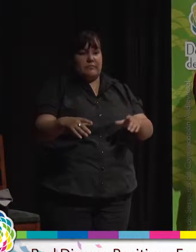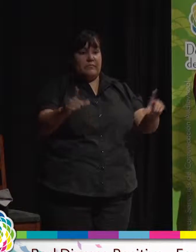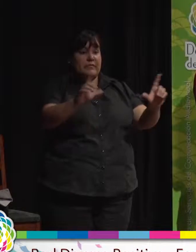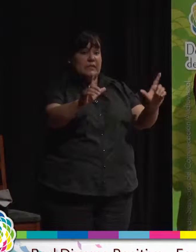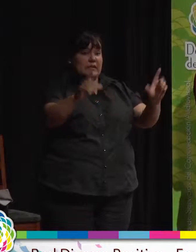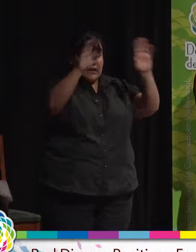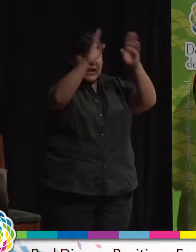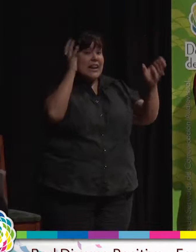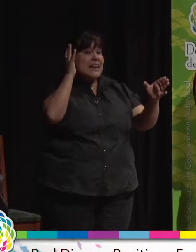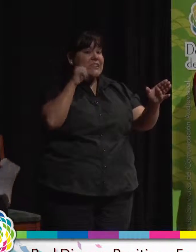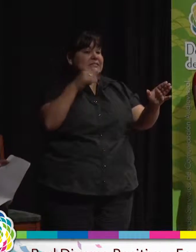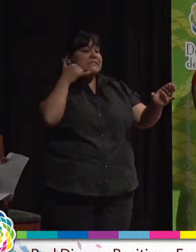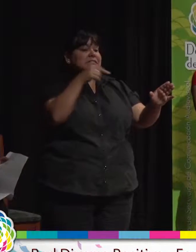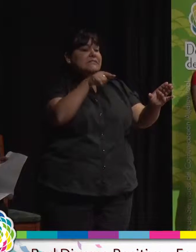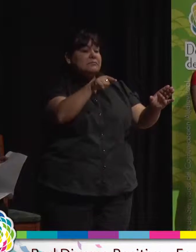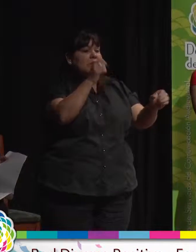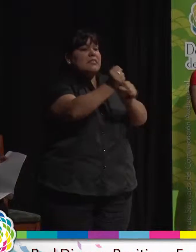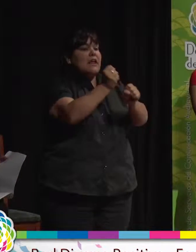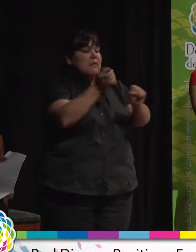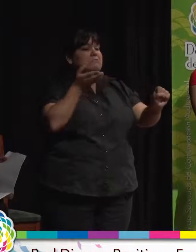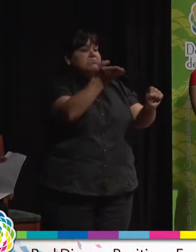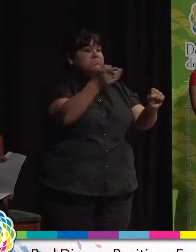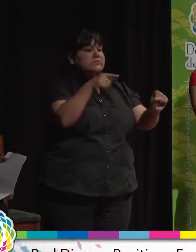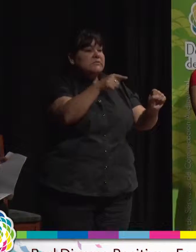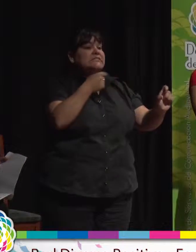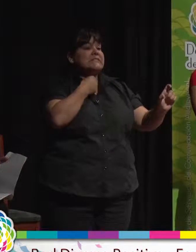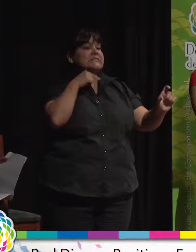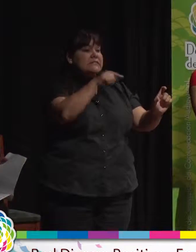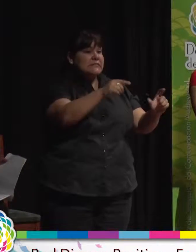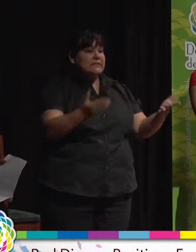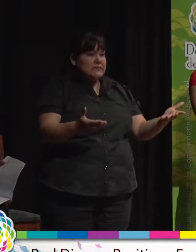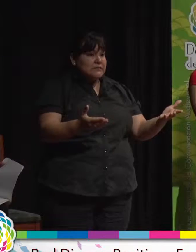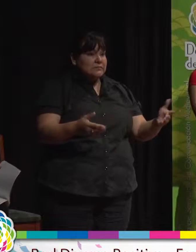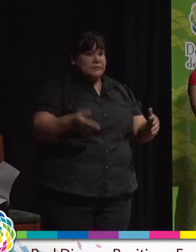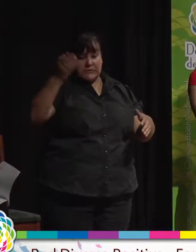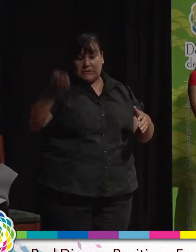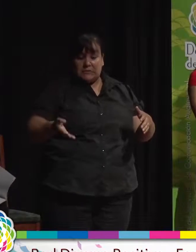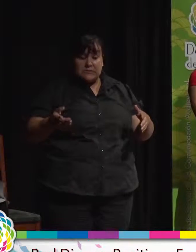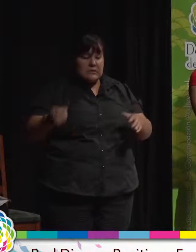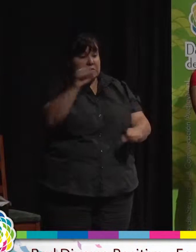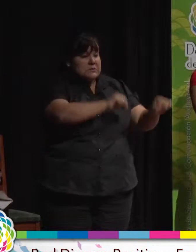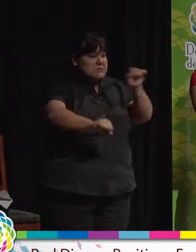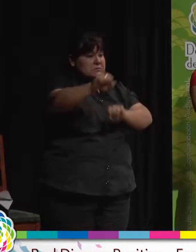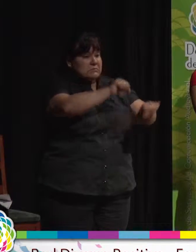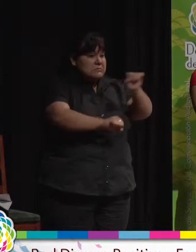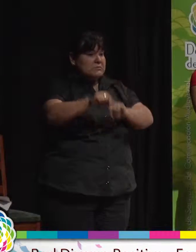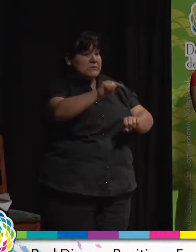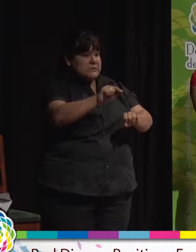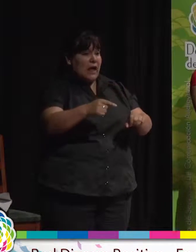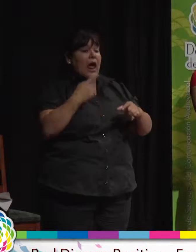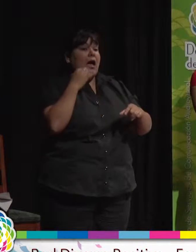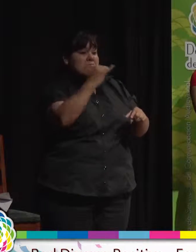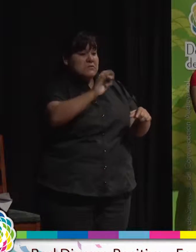para pedir trabajo y ofrecí mi servicio como empleada doméstica. Dije que era trans